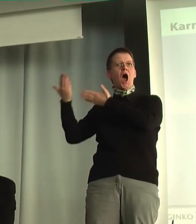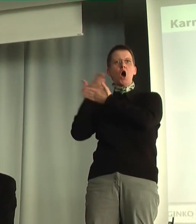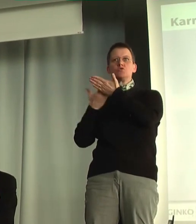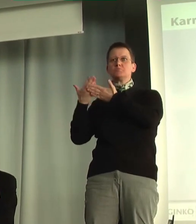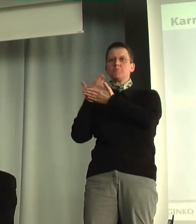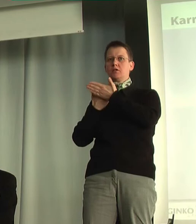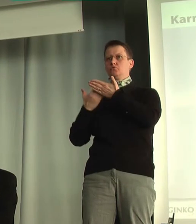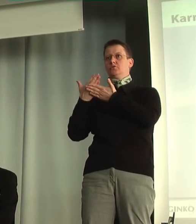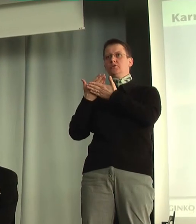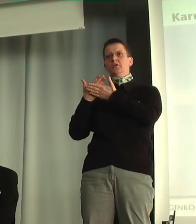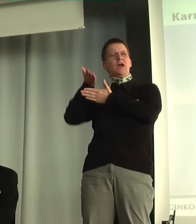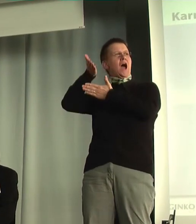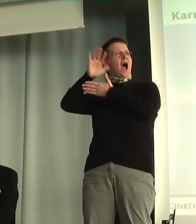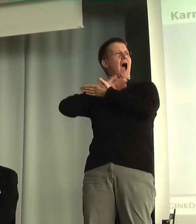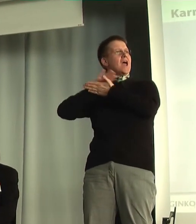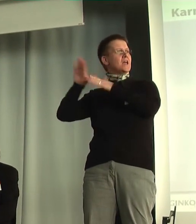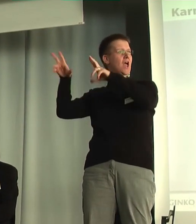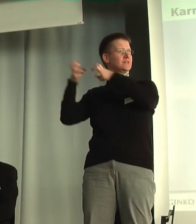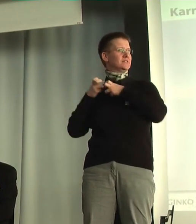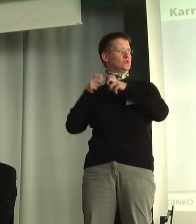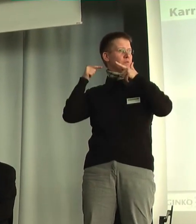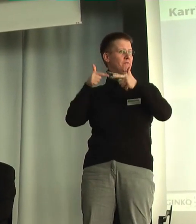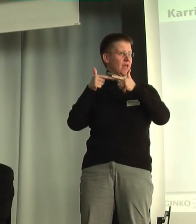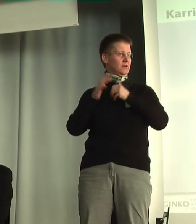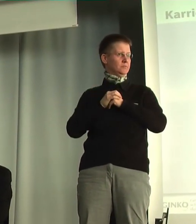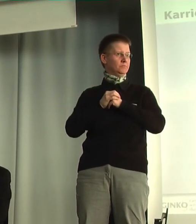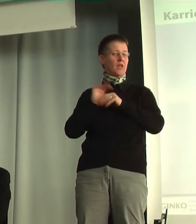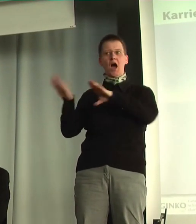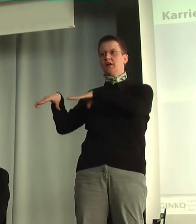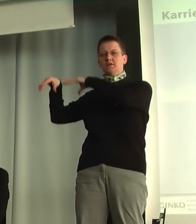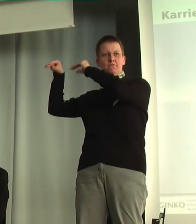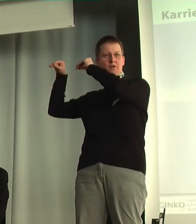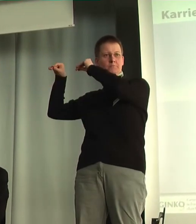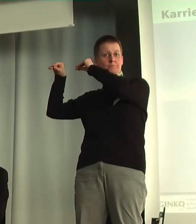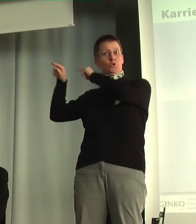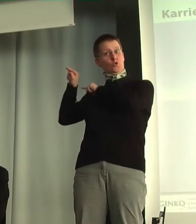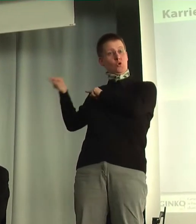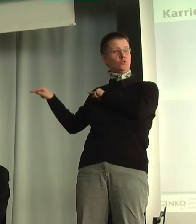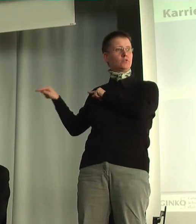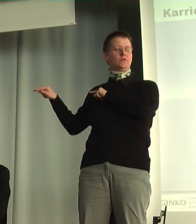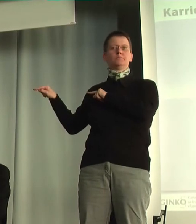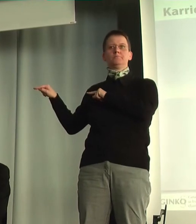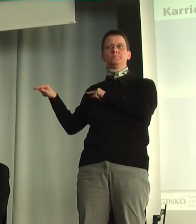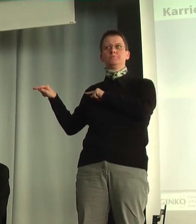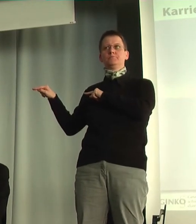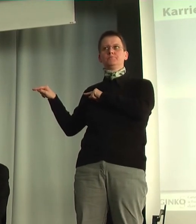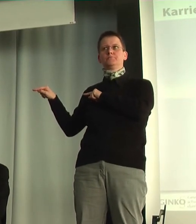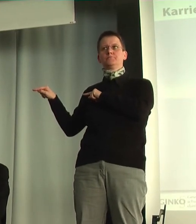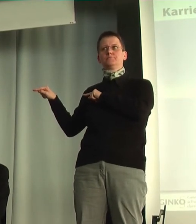Heilerziehungspflegerinnen und Heilerziehungspflegern begonnen und haben dort das